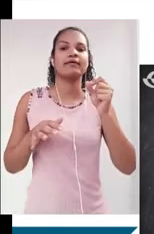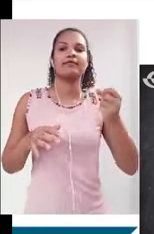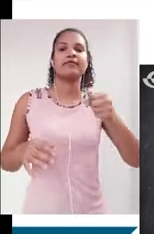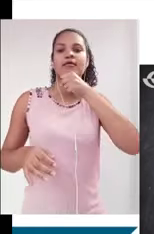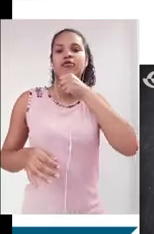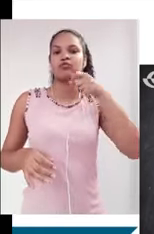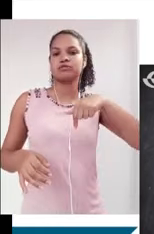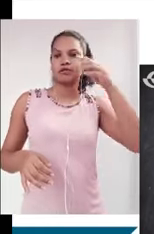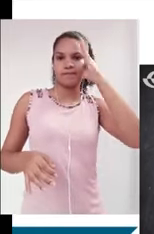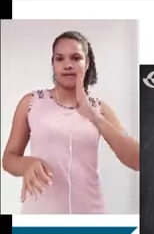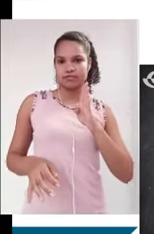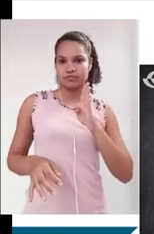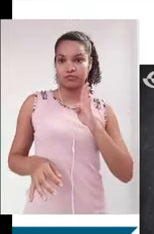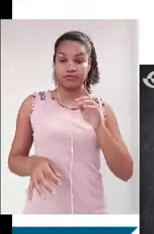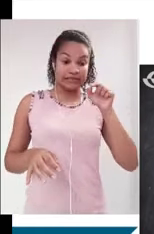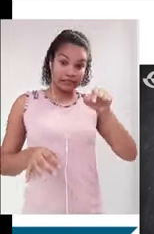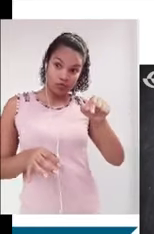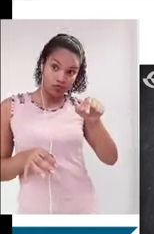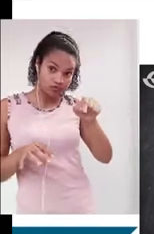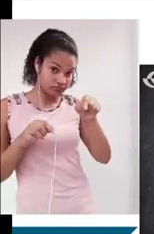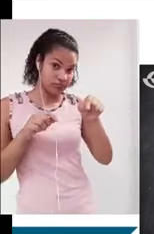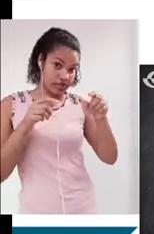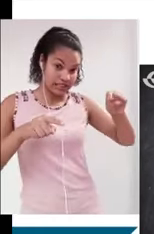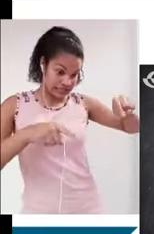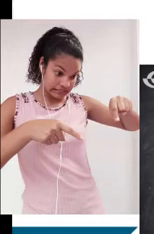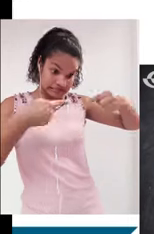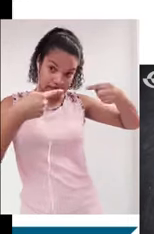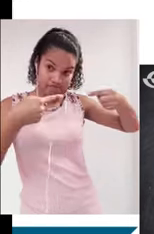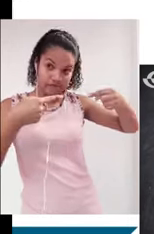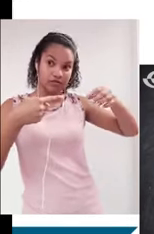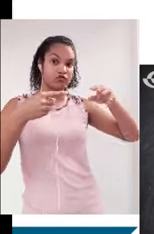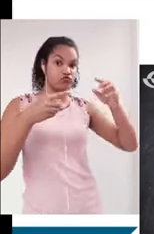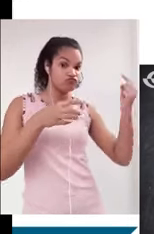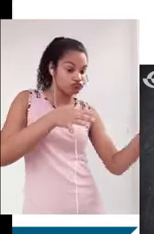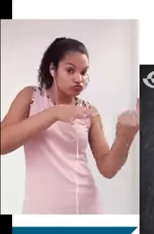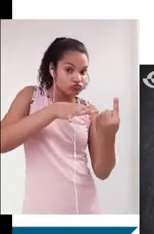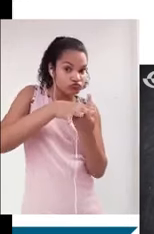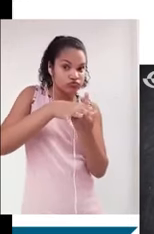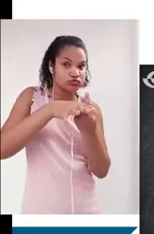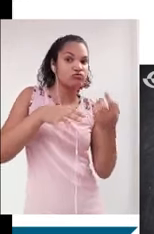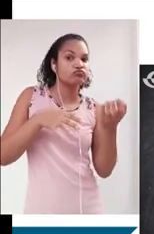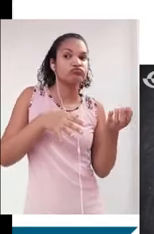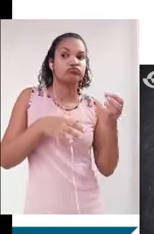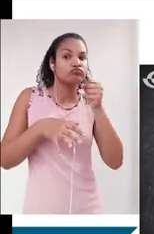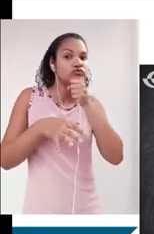idosos é um tema específico, certo? Dentro de um assunto. Um assunto que é amplo. Veja de baixo.